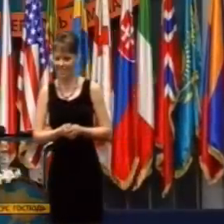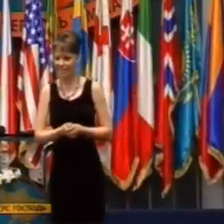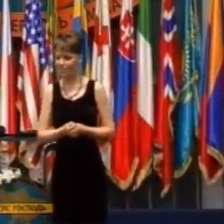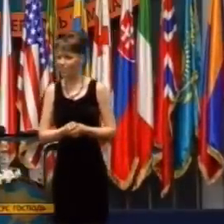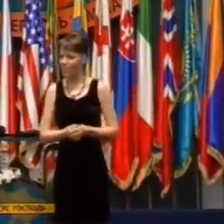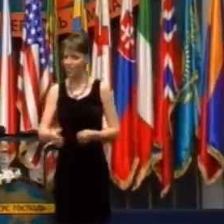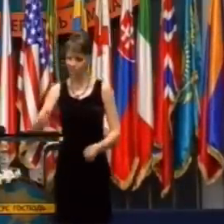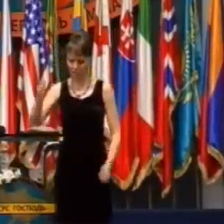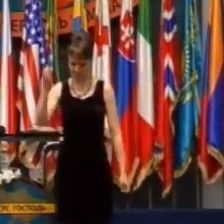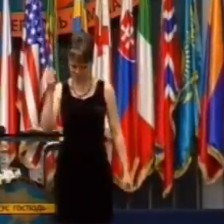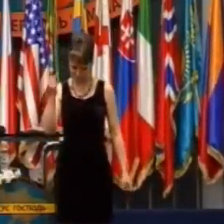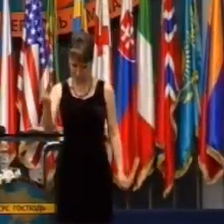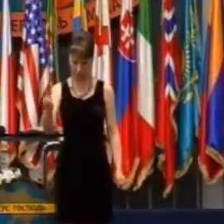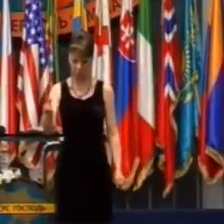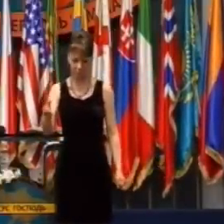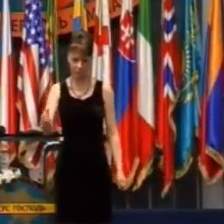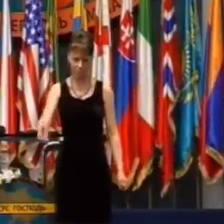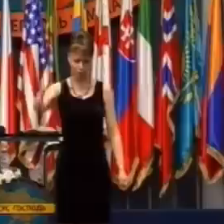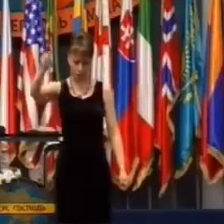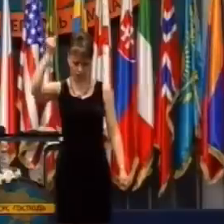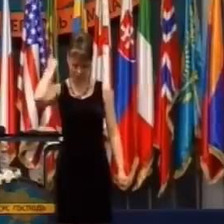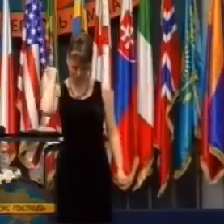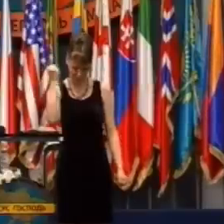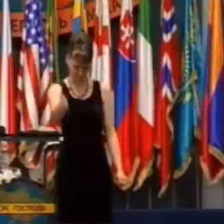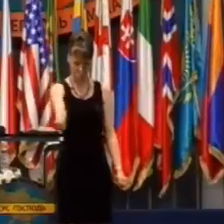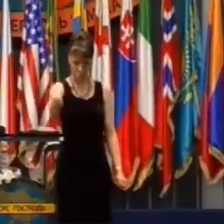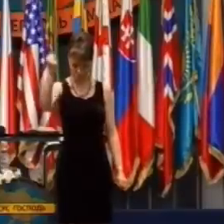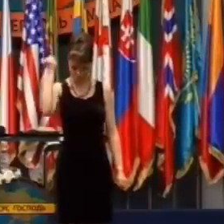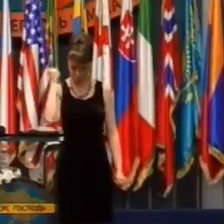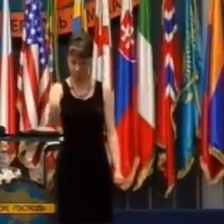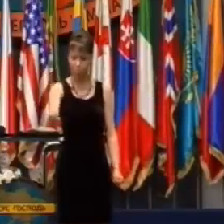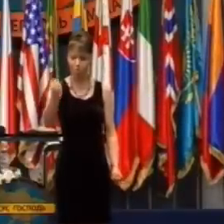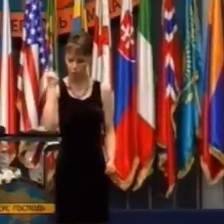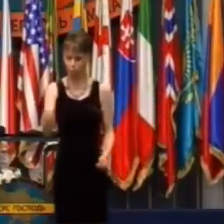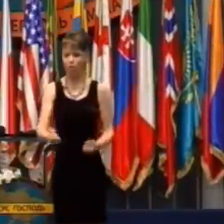ale námorná pechota funguje ako kladivo.